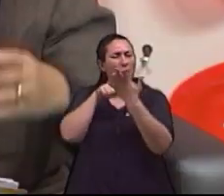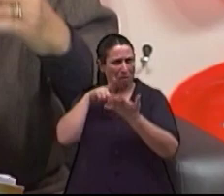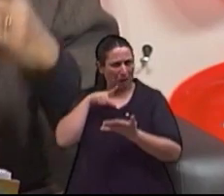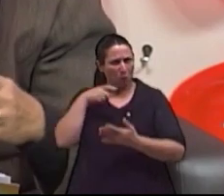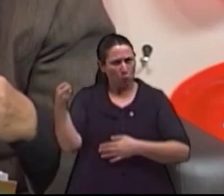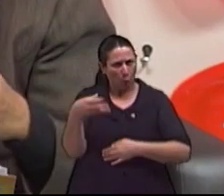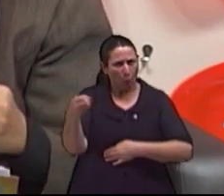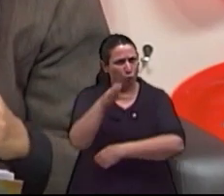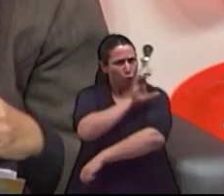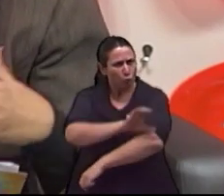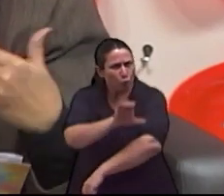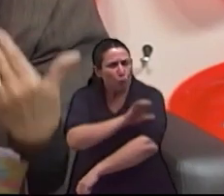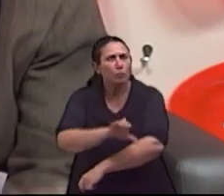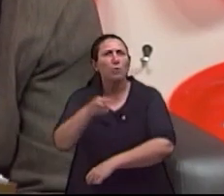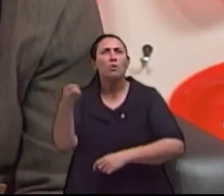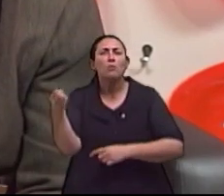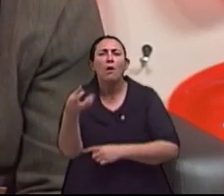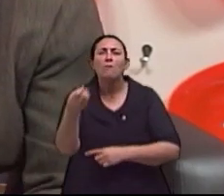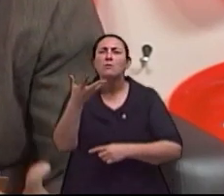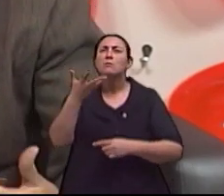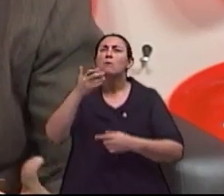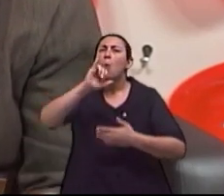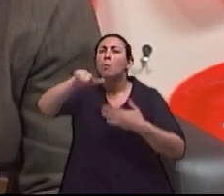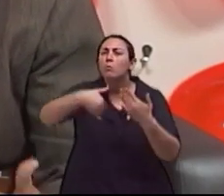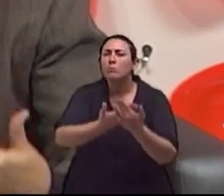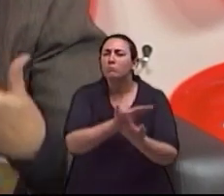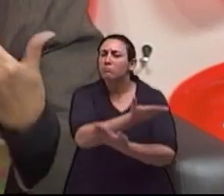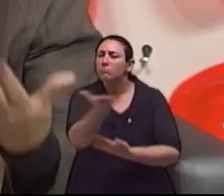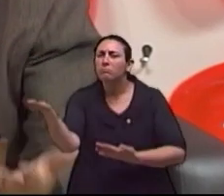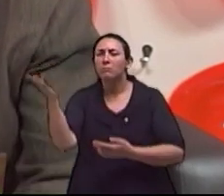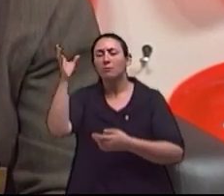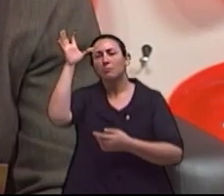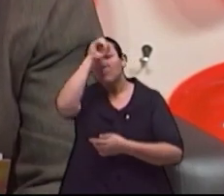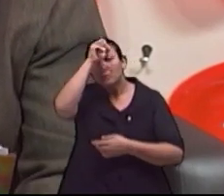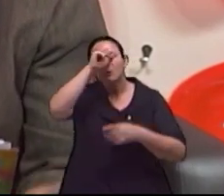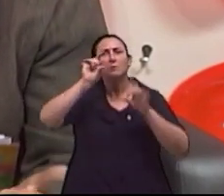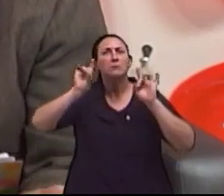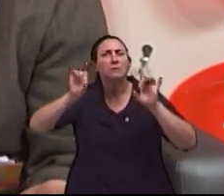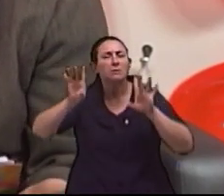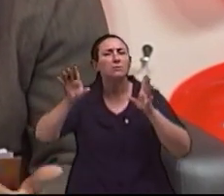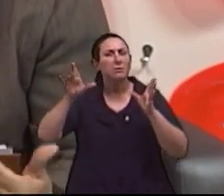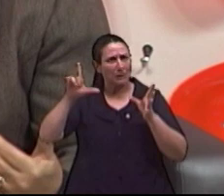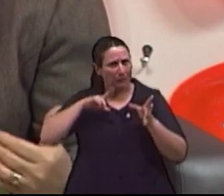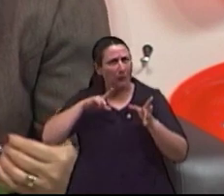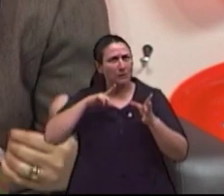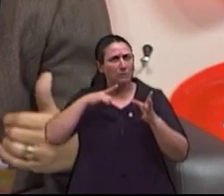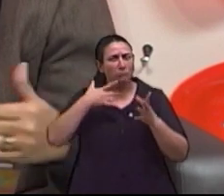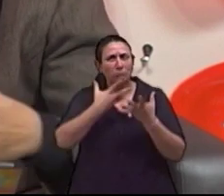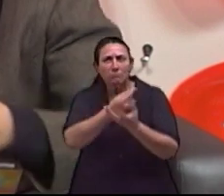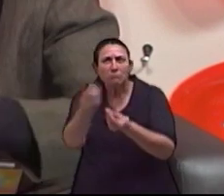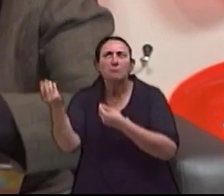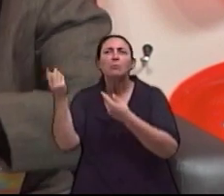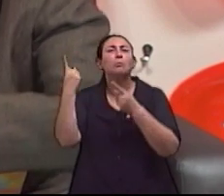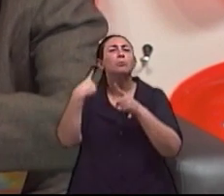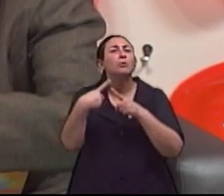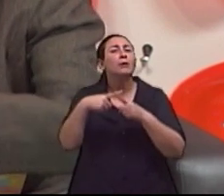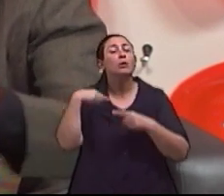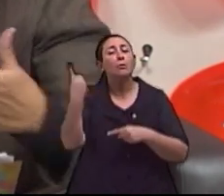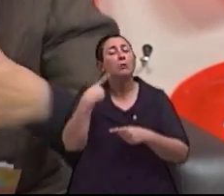instituições oportunizando novas especializações para surdos, para que a gente tenha essa interação,